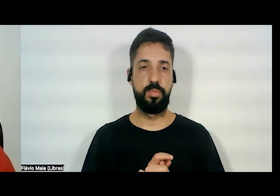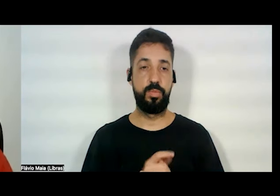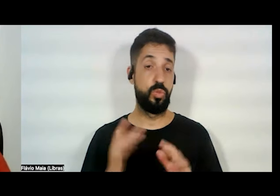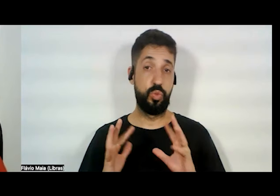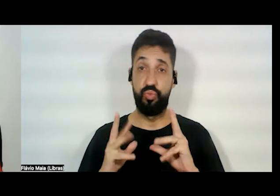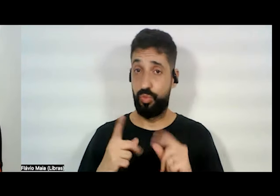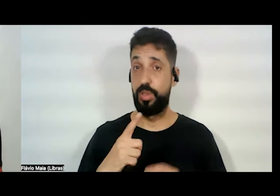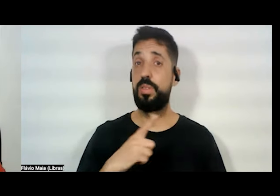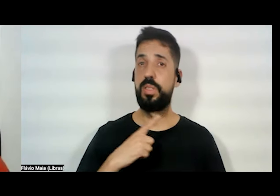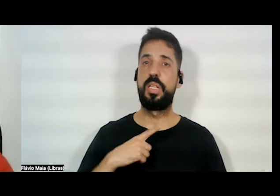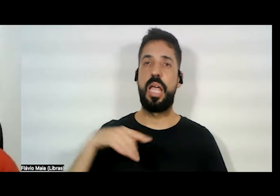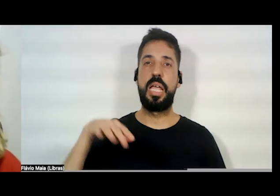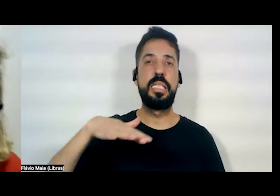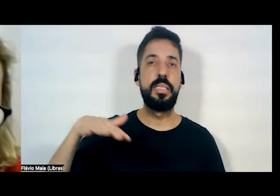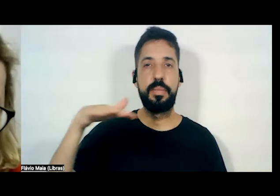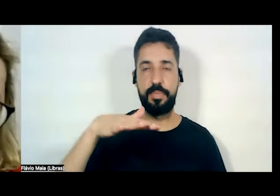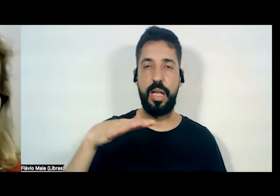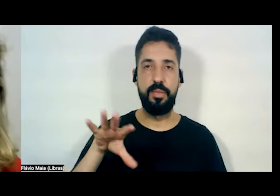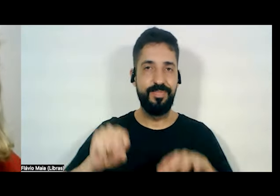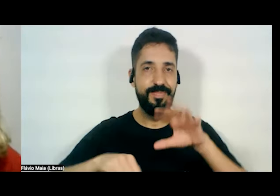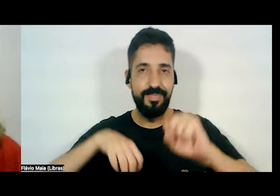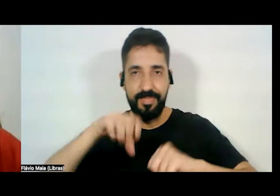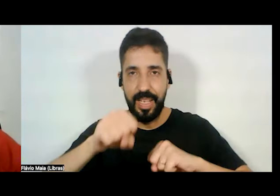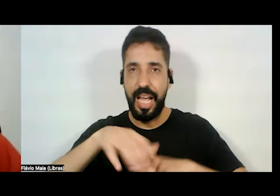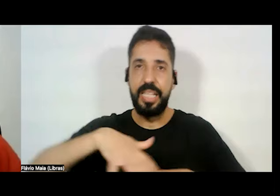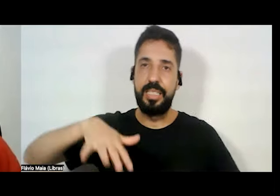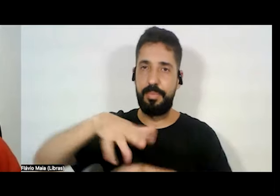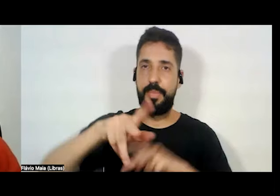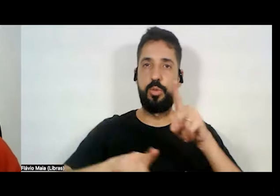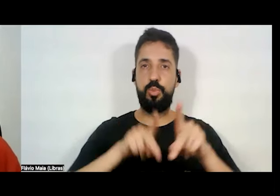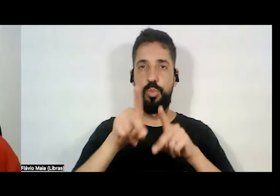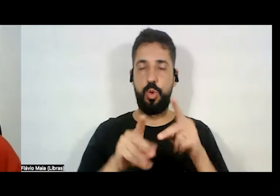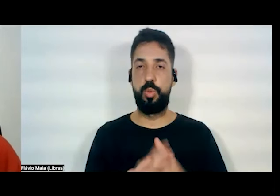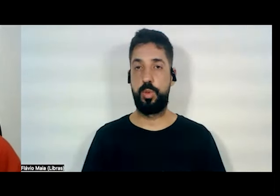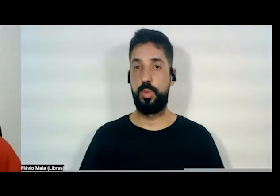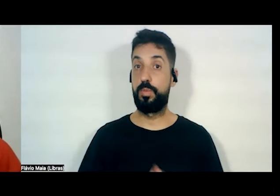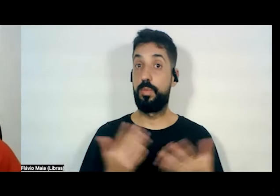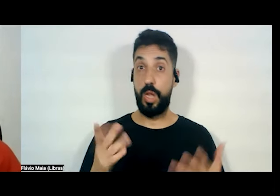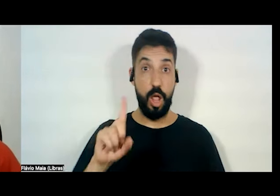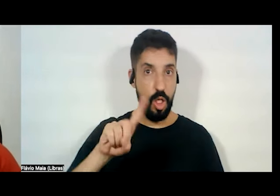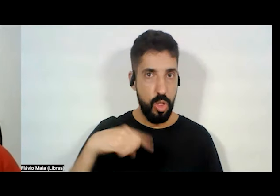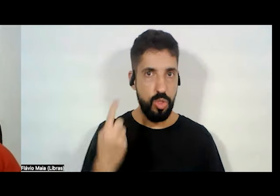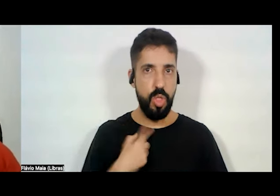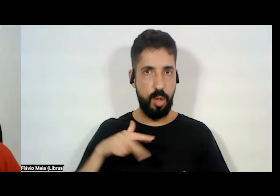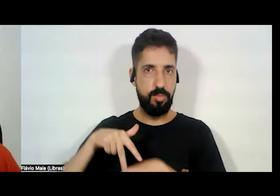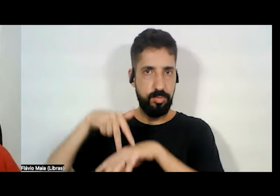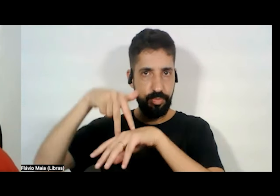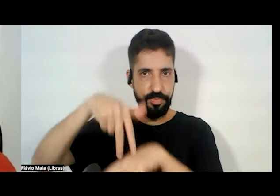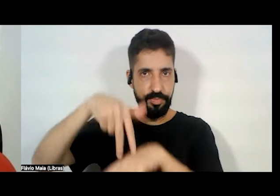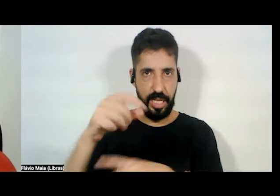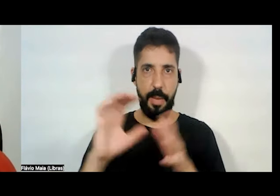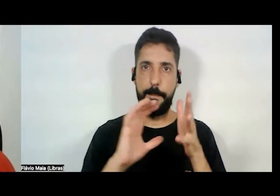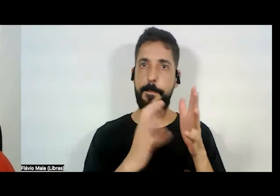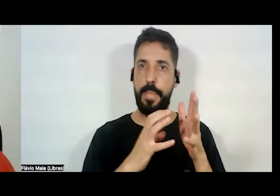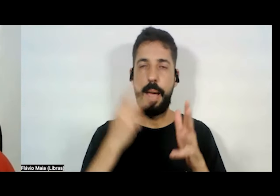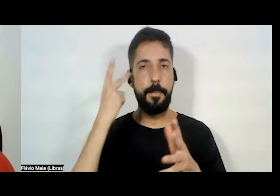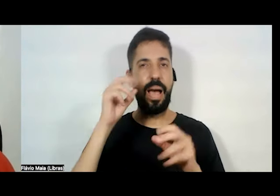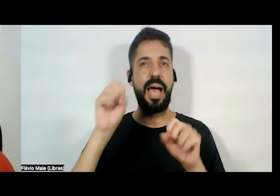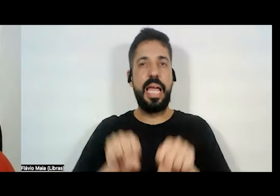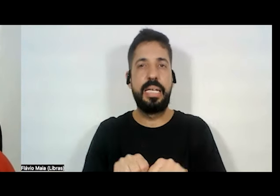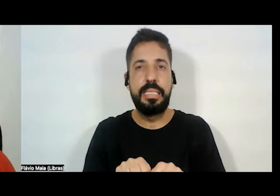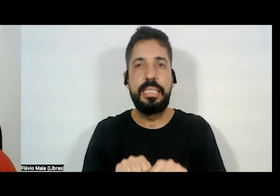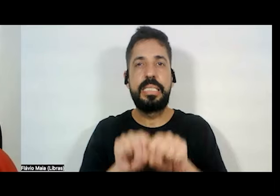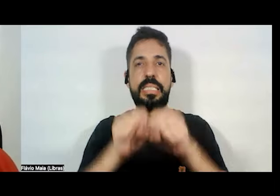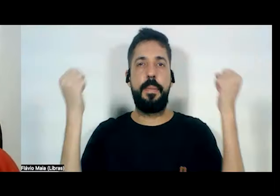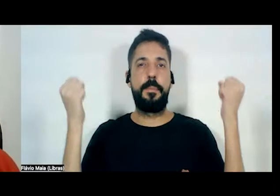todos os espaços, na ocupação dos espaços públicos. Nós existimos como partido para romper essas opressões.